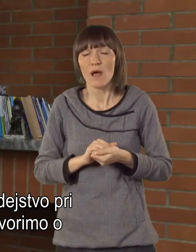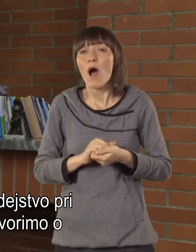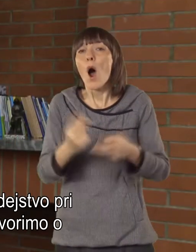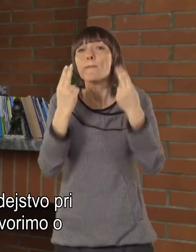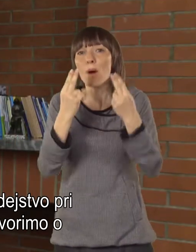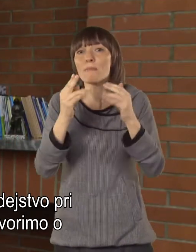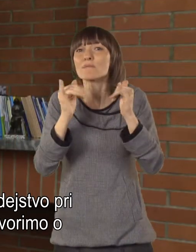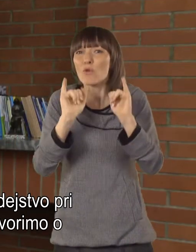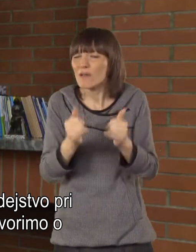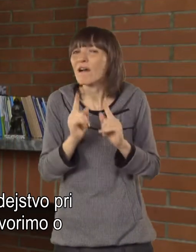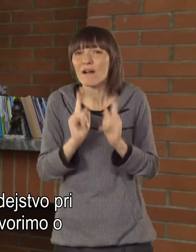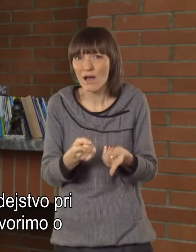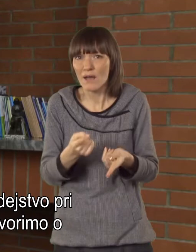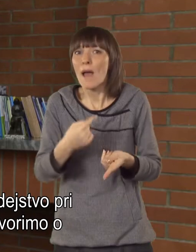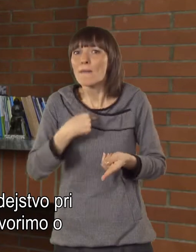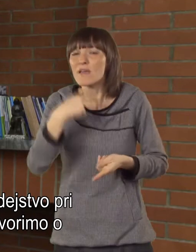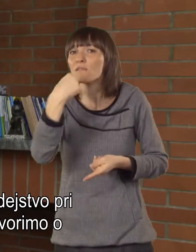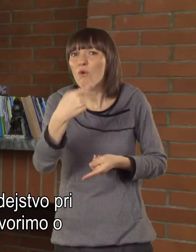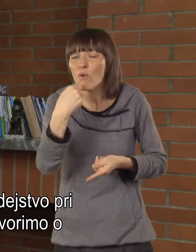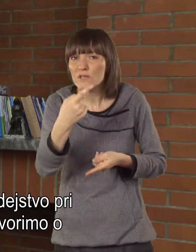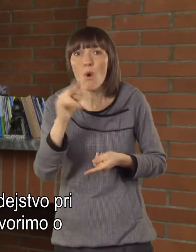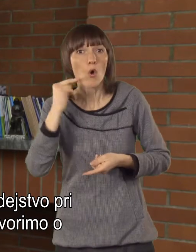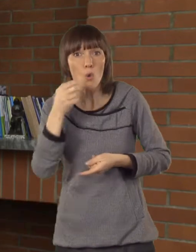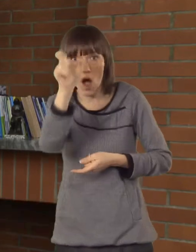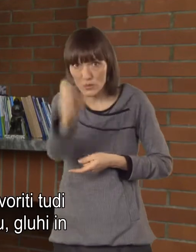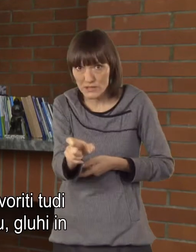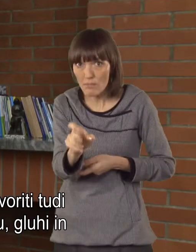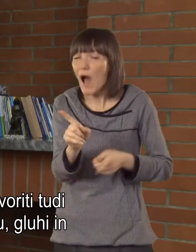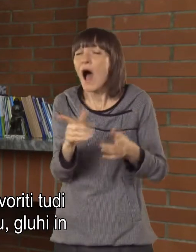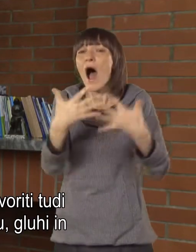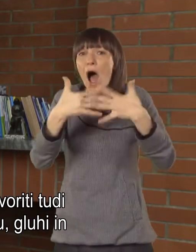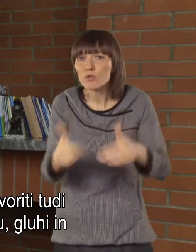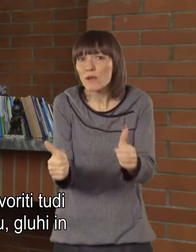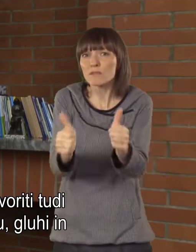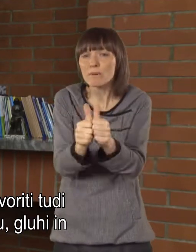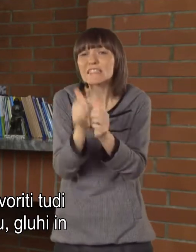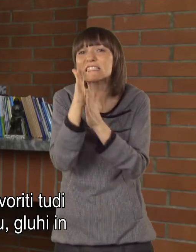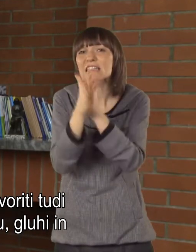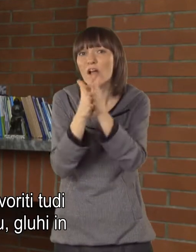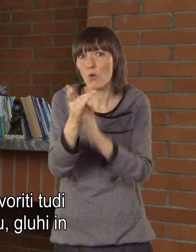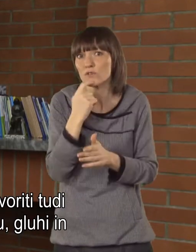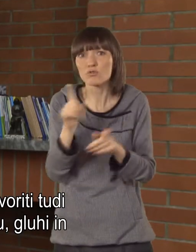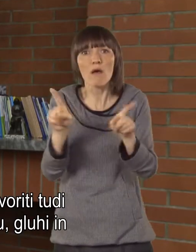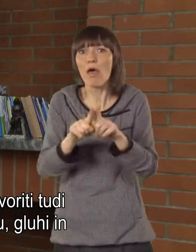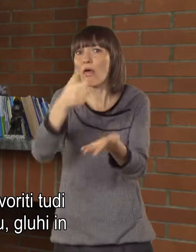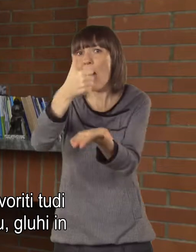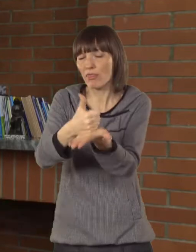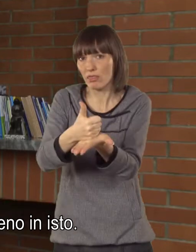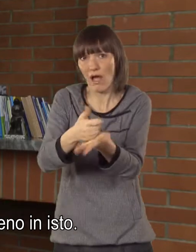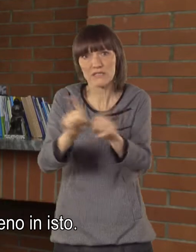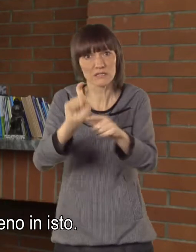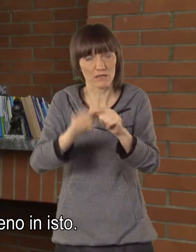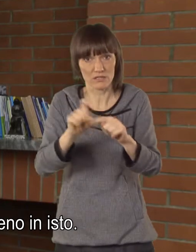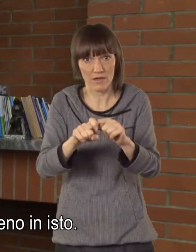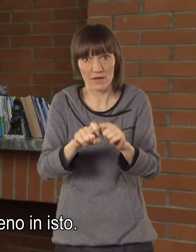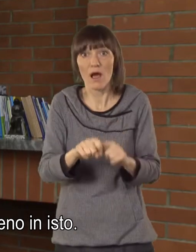Najlepomembno dejstvo pri gluhih je, da ko govorimo o gluhih, moramo govoriti tudi o znakovnem jeziku. To je eno in isto. Gluhi